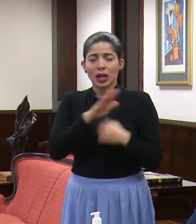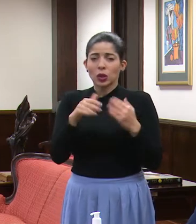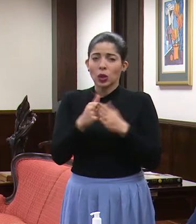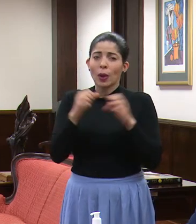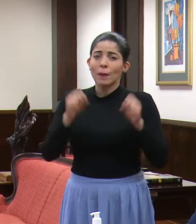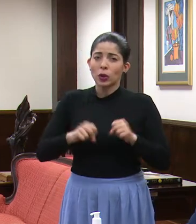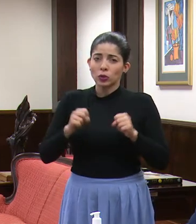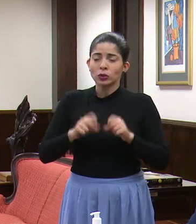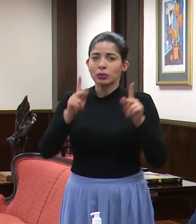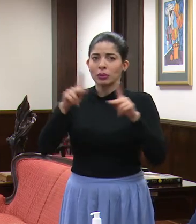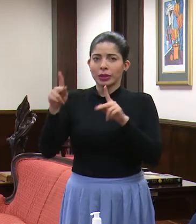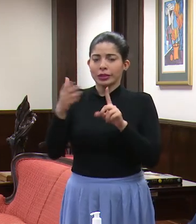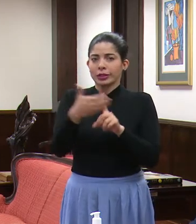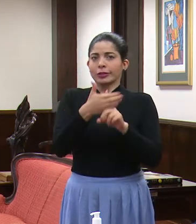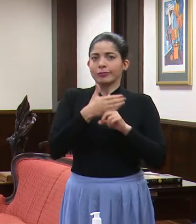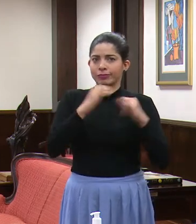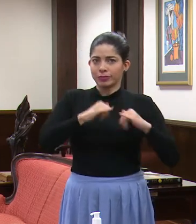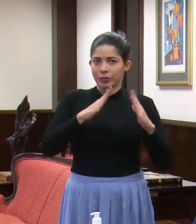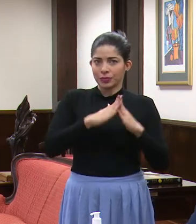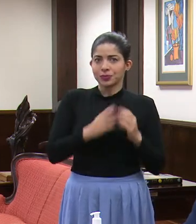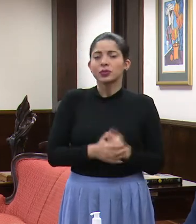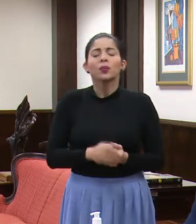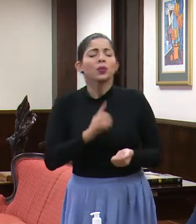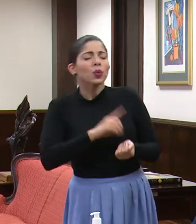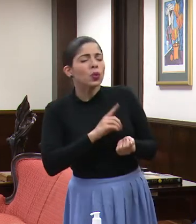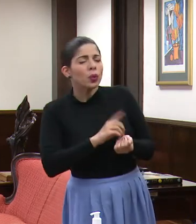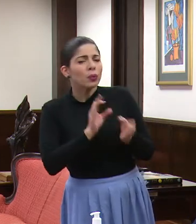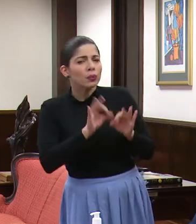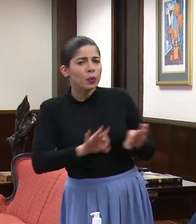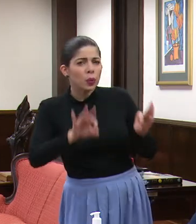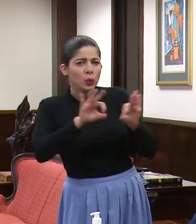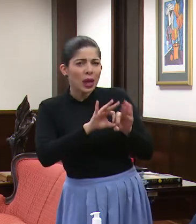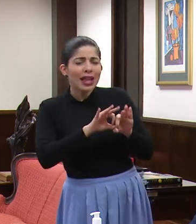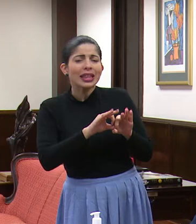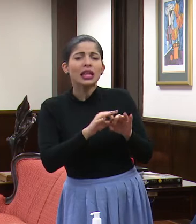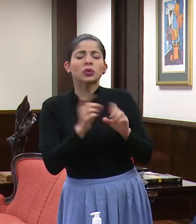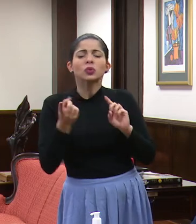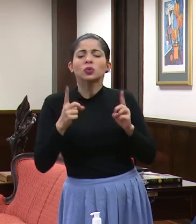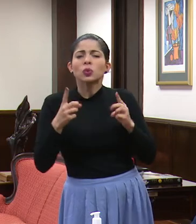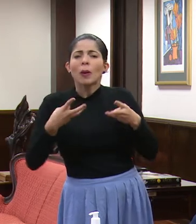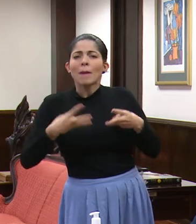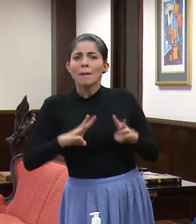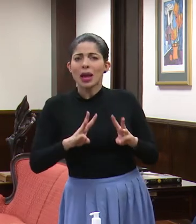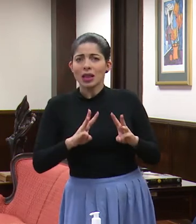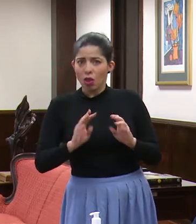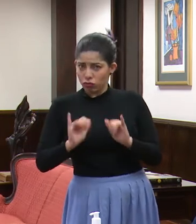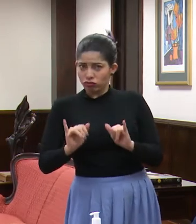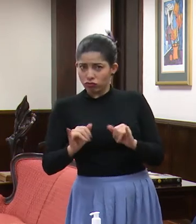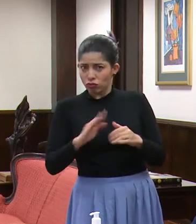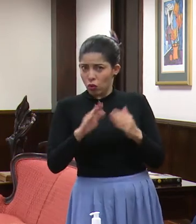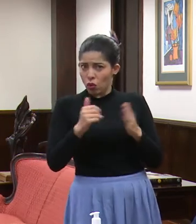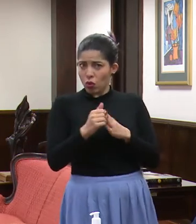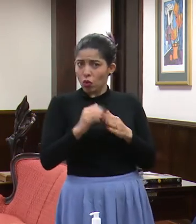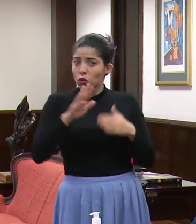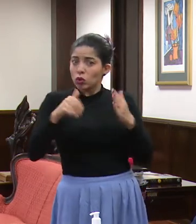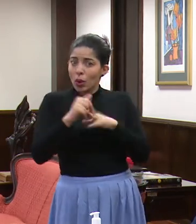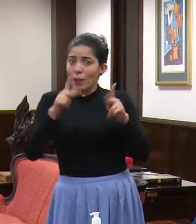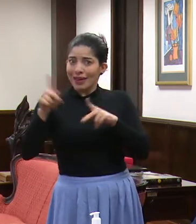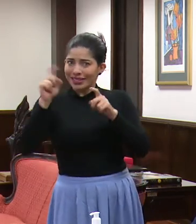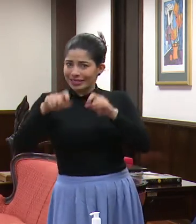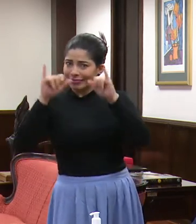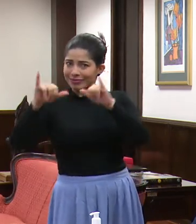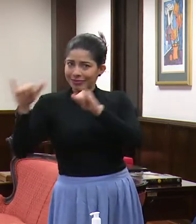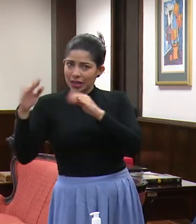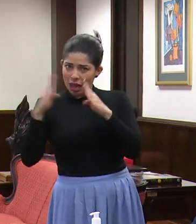el tema del aislamiento. Doctor, en esto, las medidas permanecen. Todas las personas en la casa,